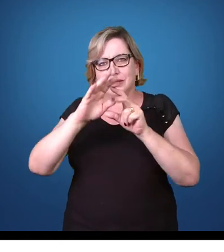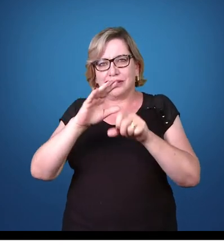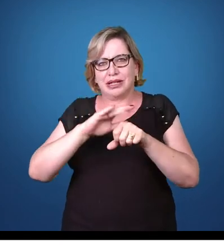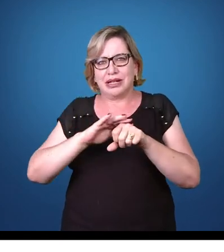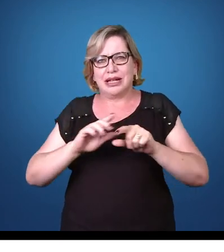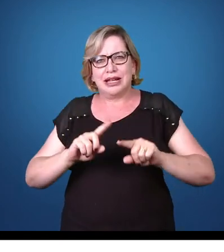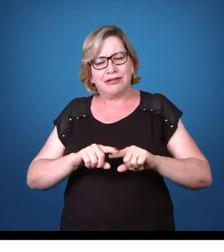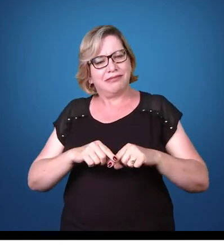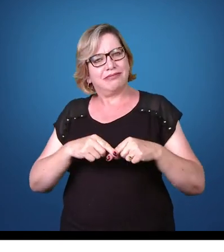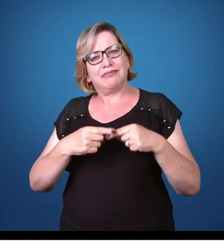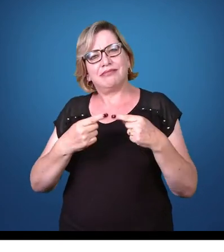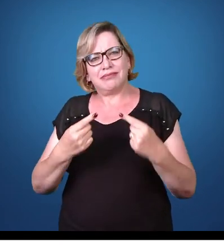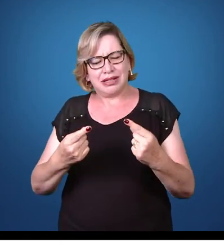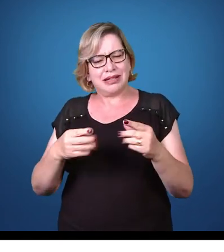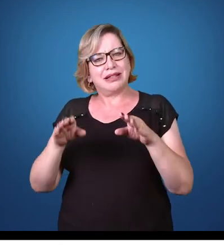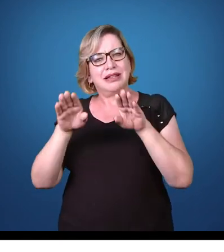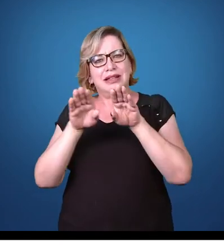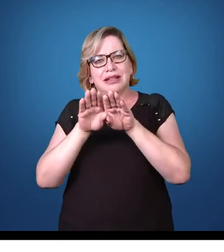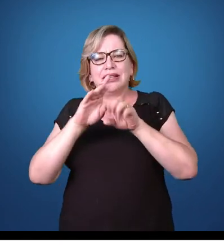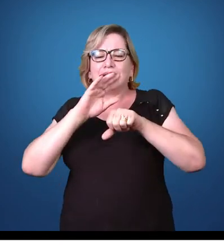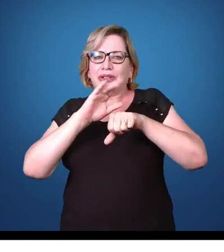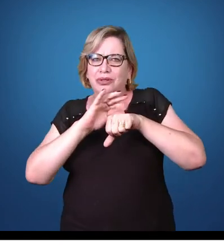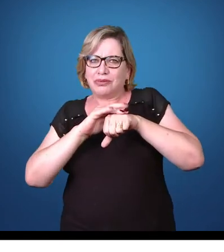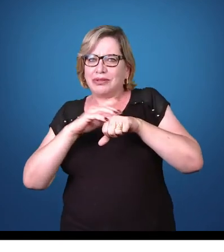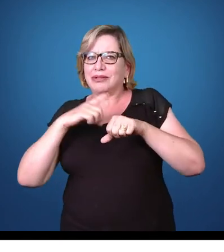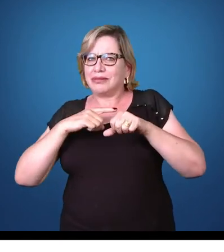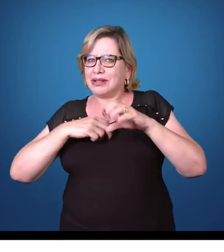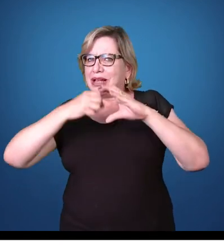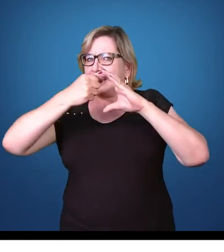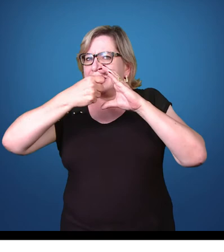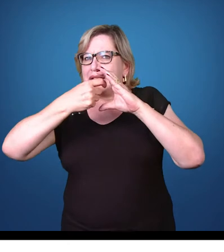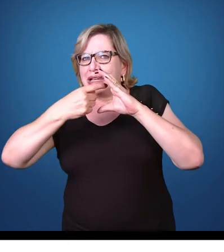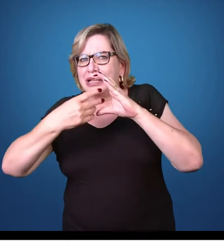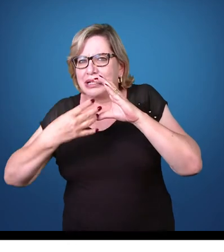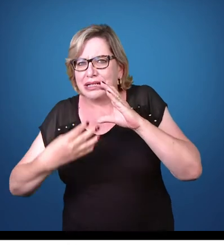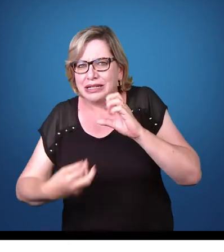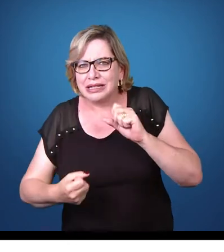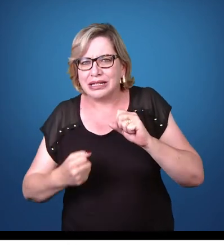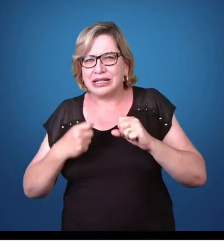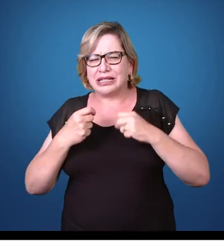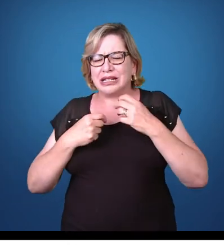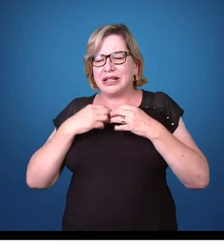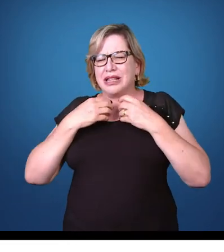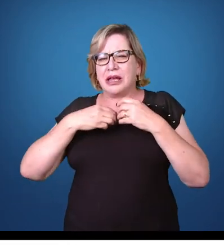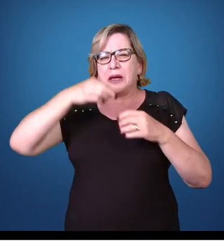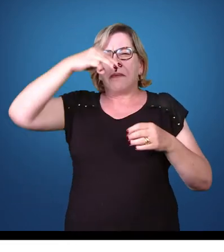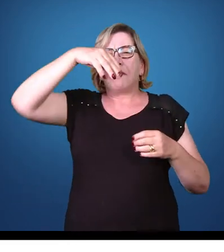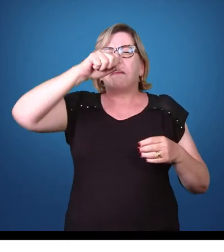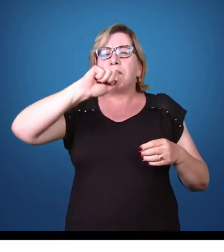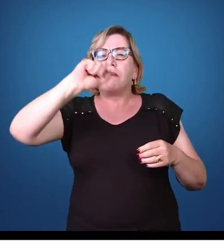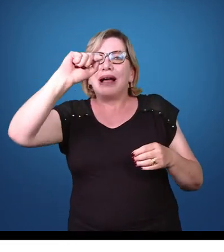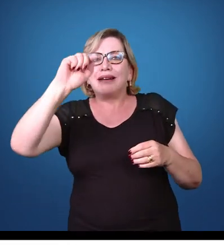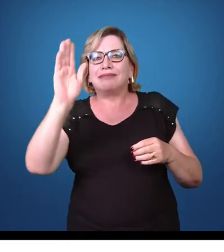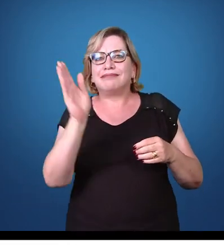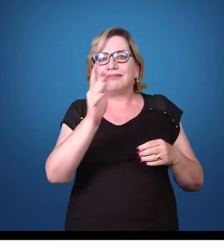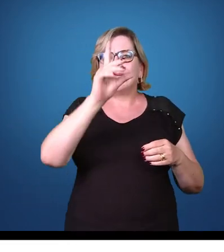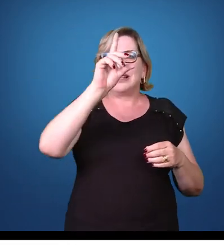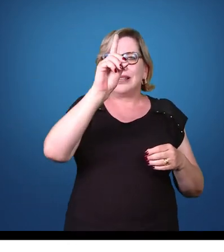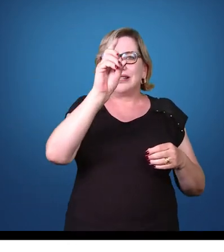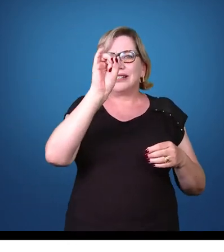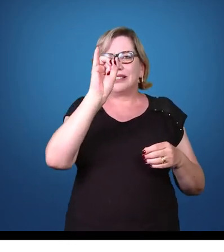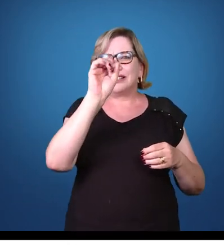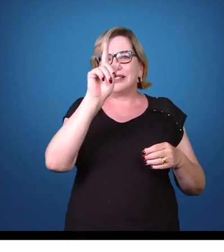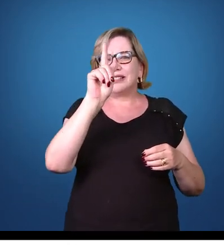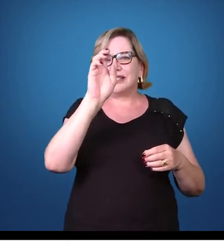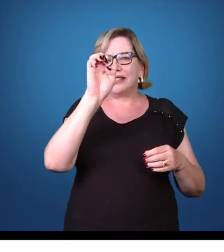Mas a Giardia é muito caracterizada pela síndrome da má digestão. O que é isso? é